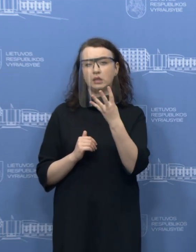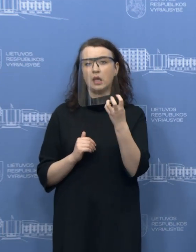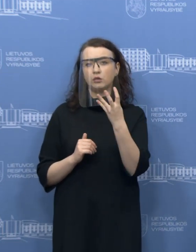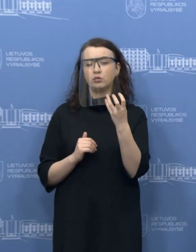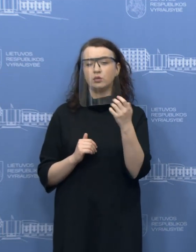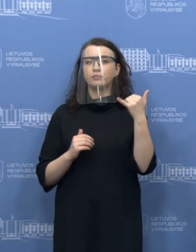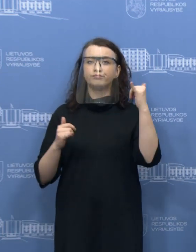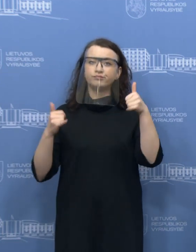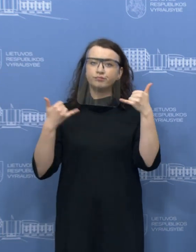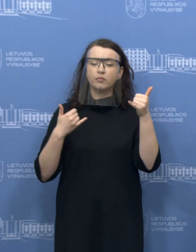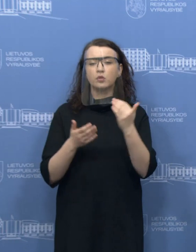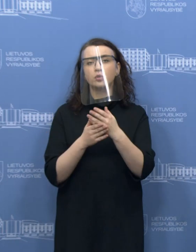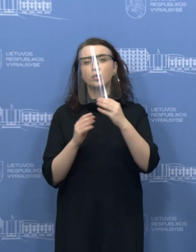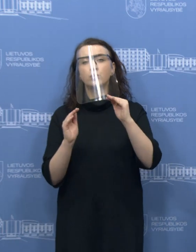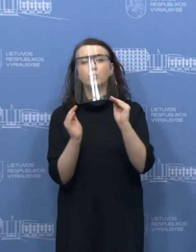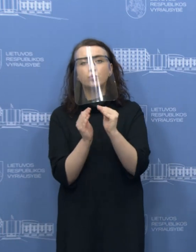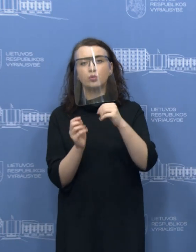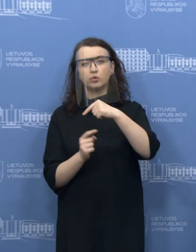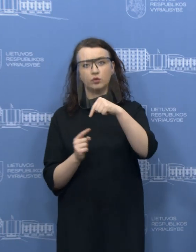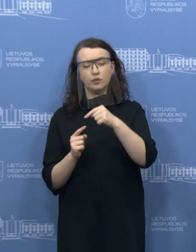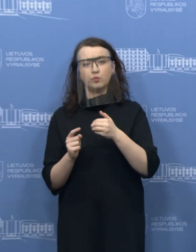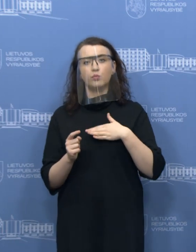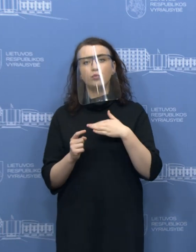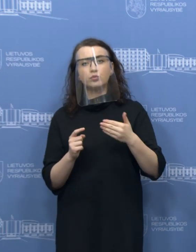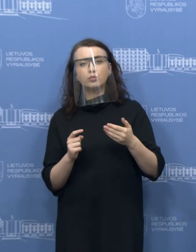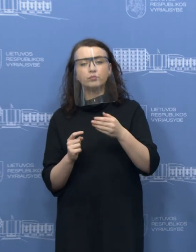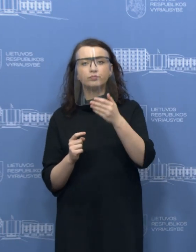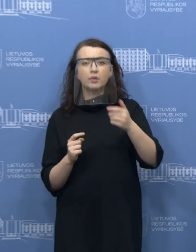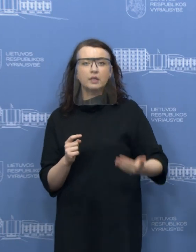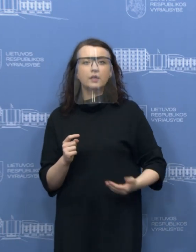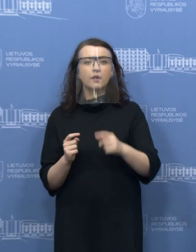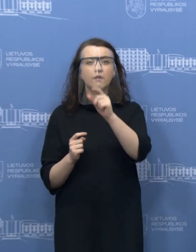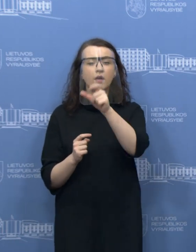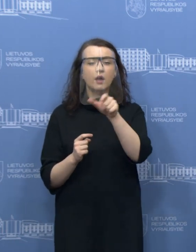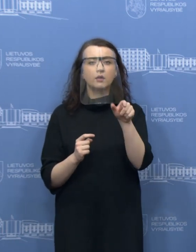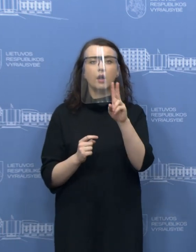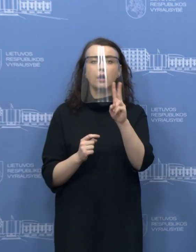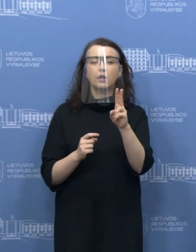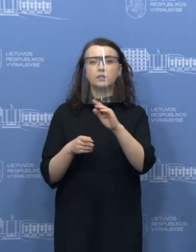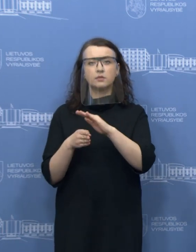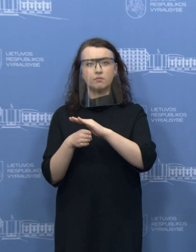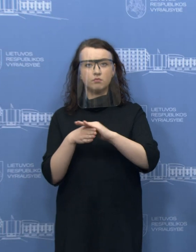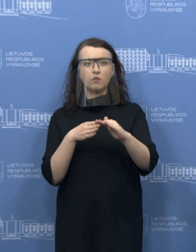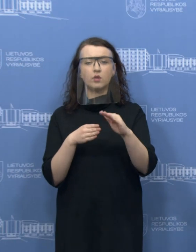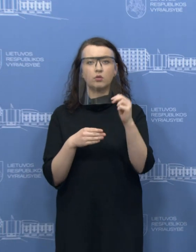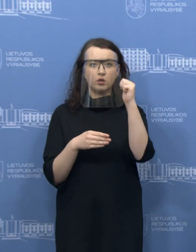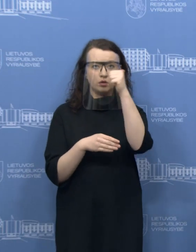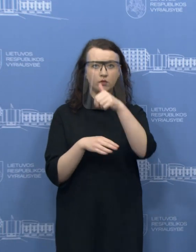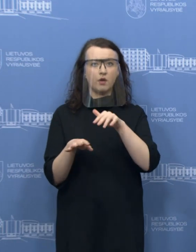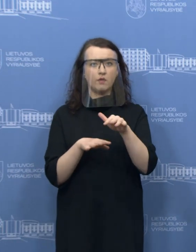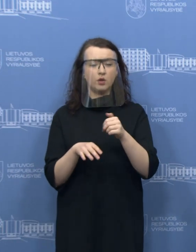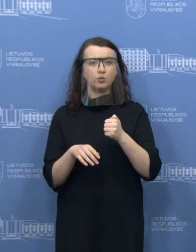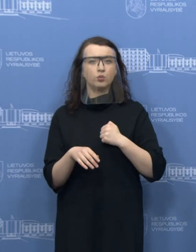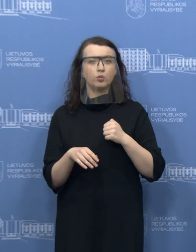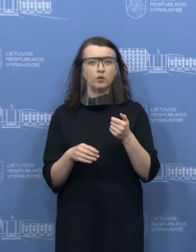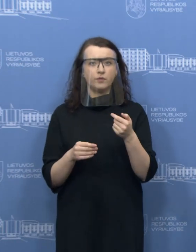yra išsmulkaus verslo iš mūsų gyventojų, kurie vykdo individualią veiklą pagal pažymą arba su verslo liudimu.